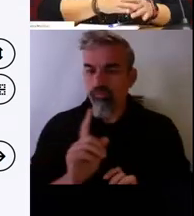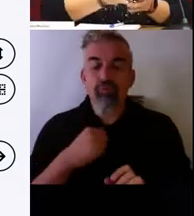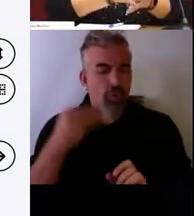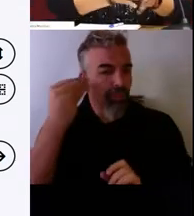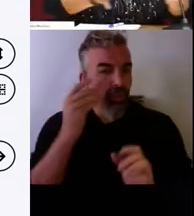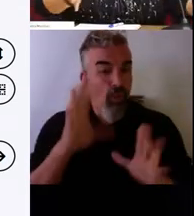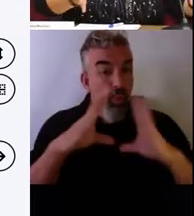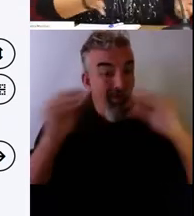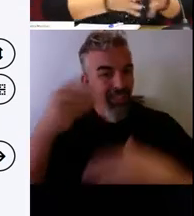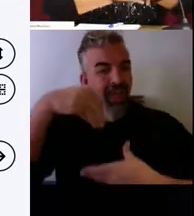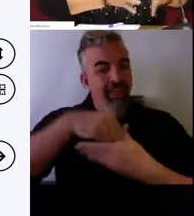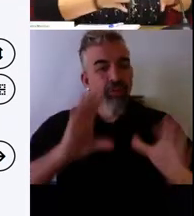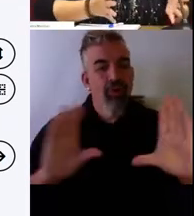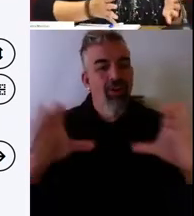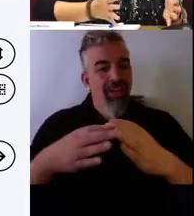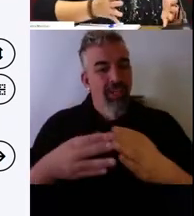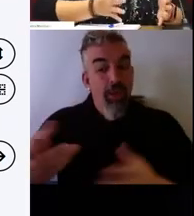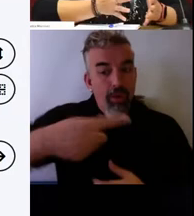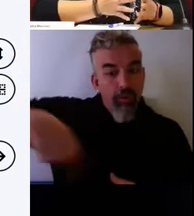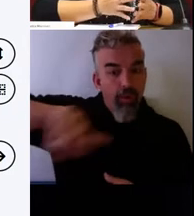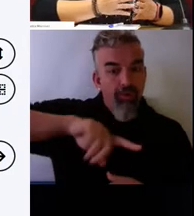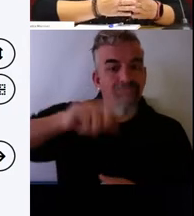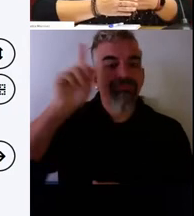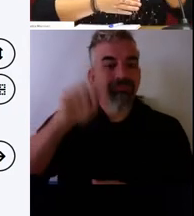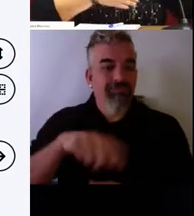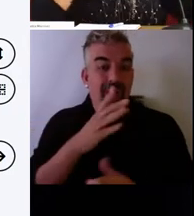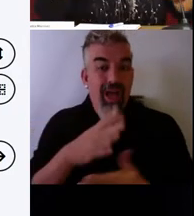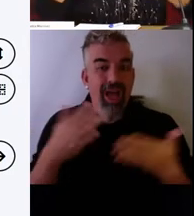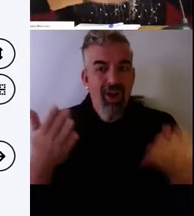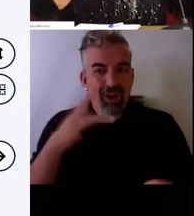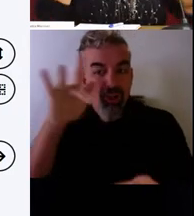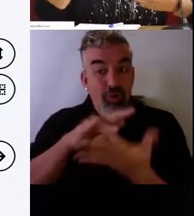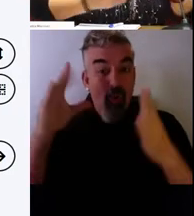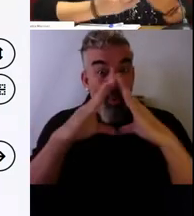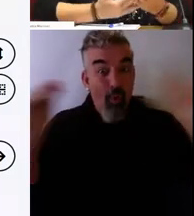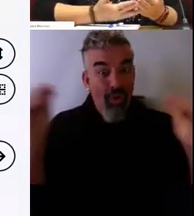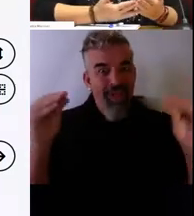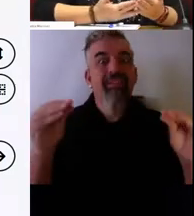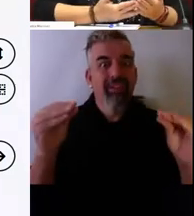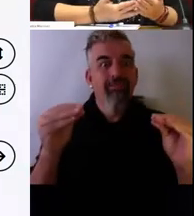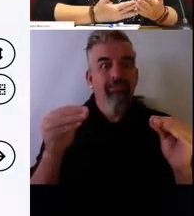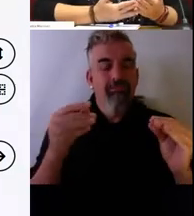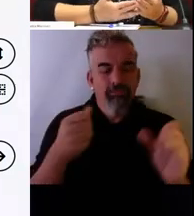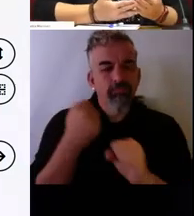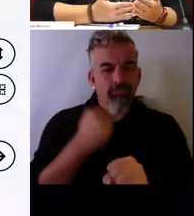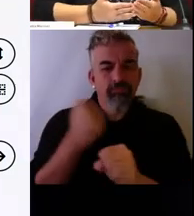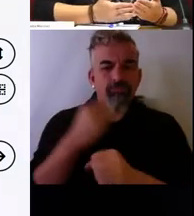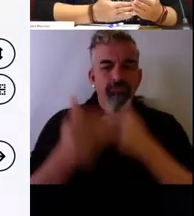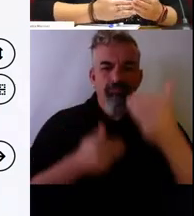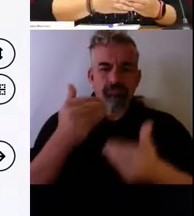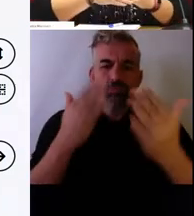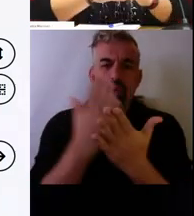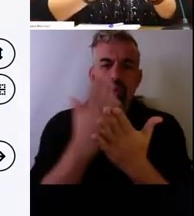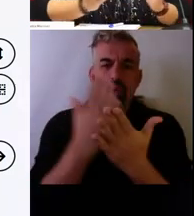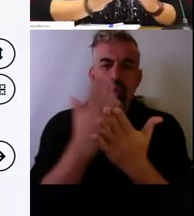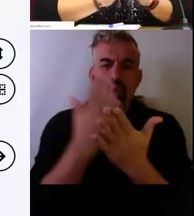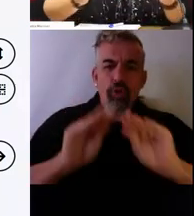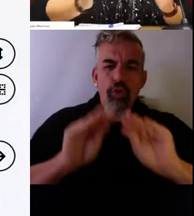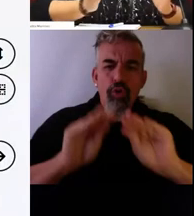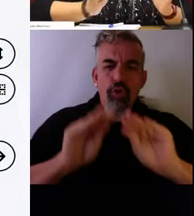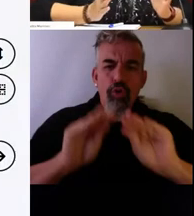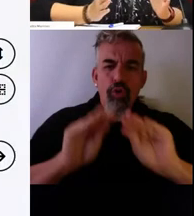nuestro y todo lo que está haciendo la universidad, que no paramos de tener cursos, creo que es